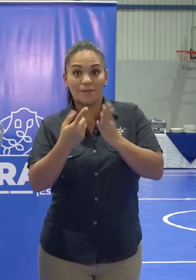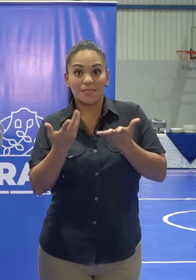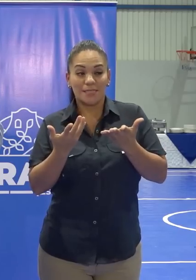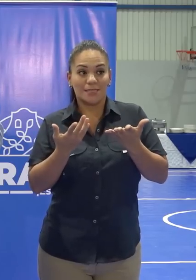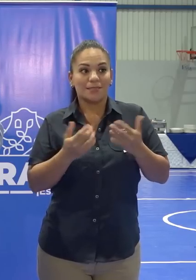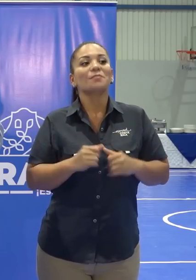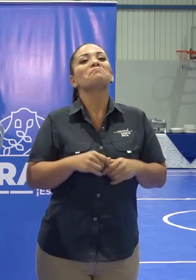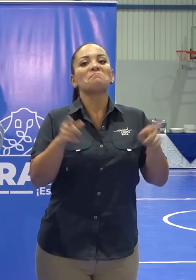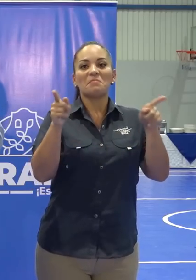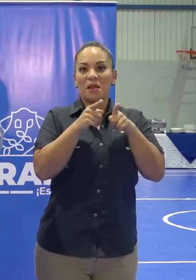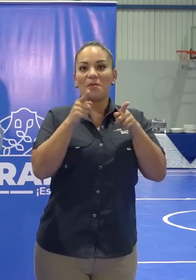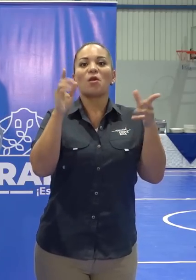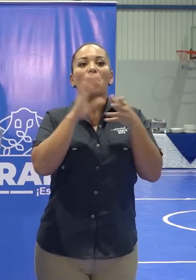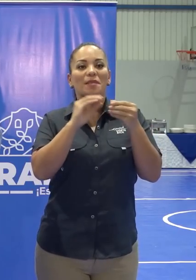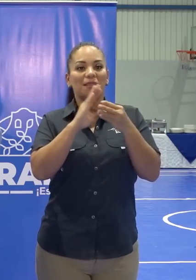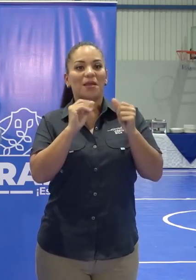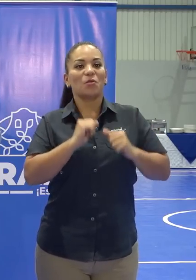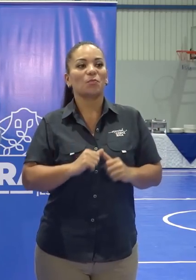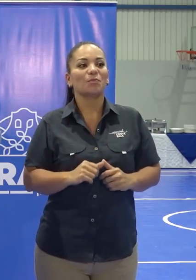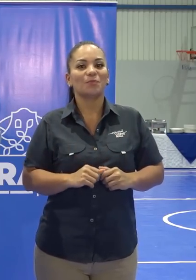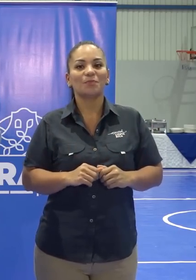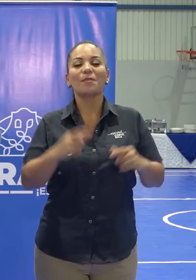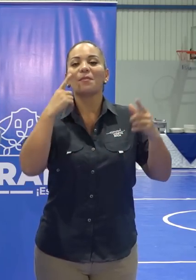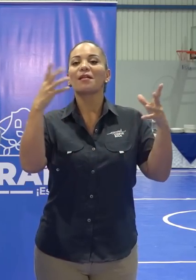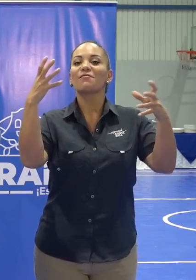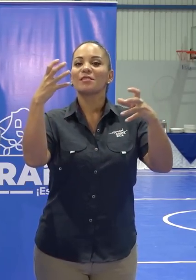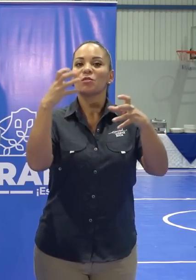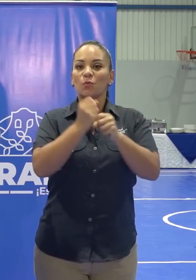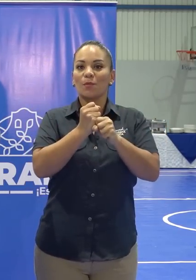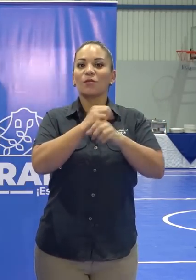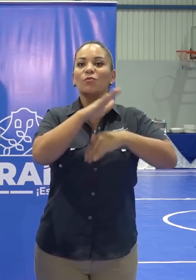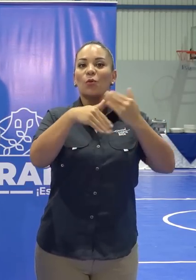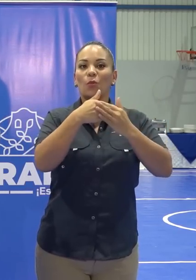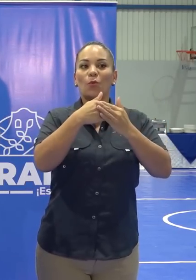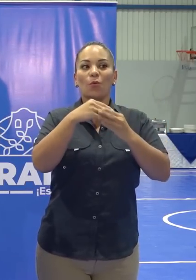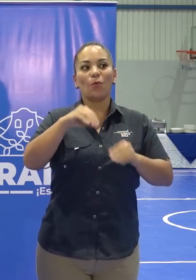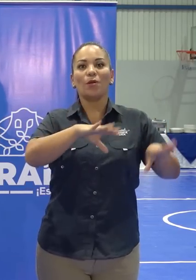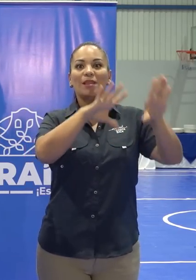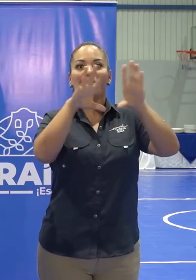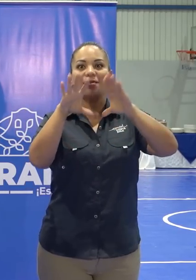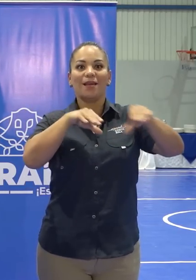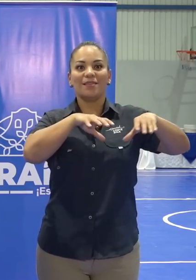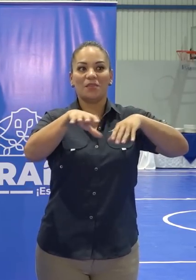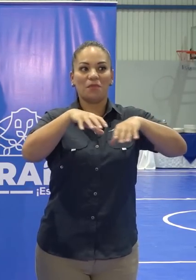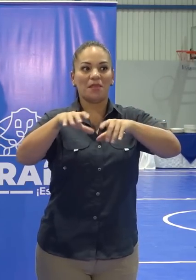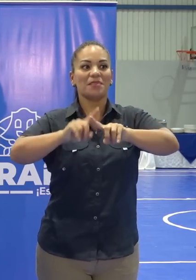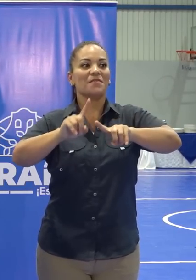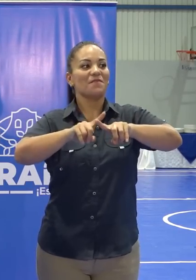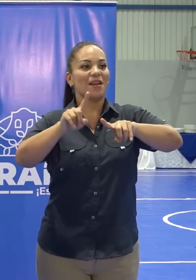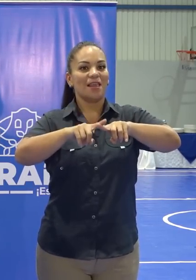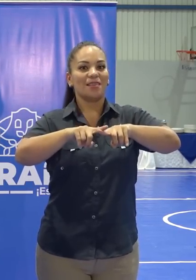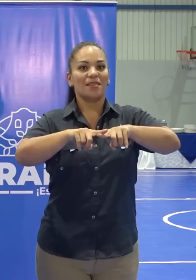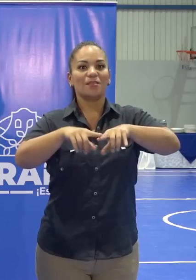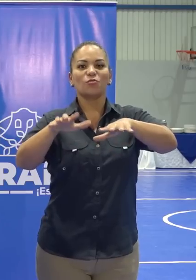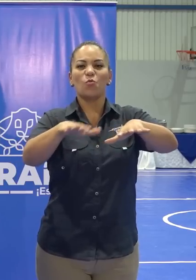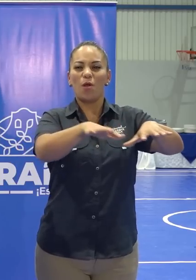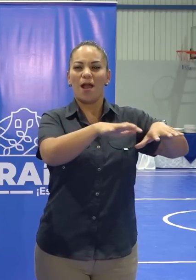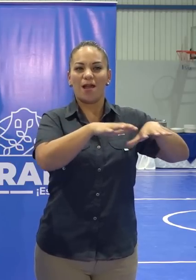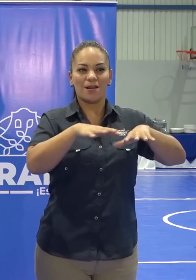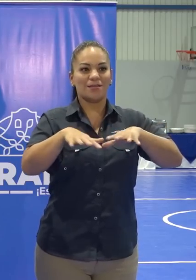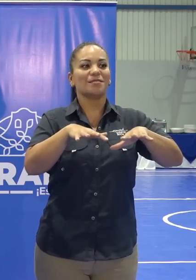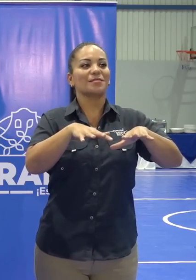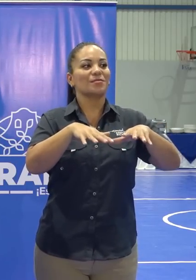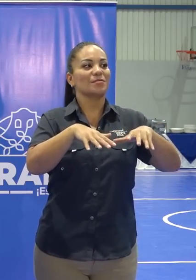Hagamos un breve comentario para que podamos resumir lo que ha sido un día de muchísima actividad en diferentes instancias comerciales,